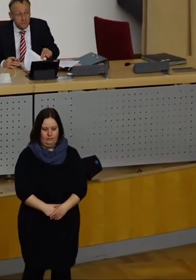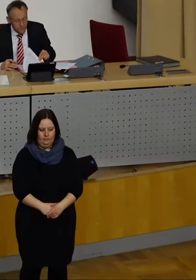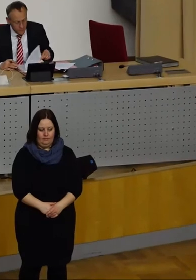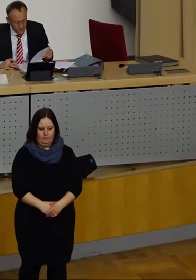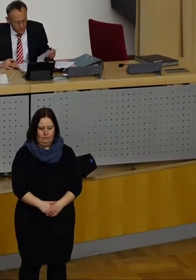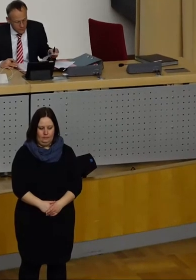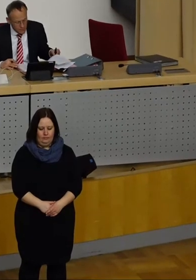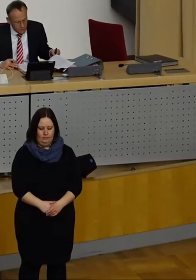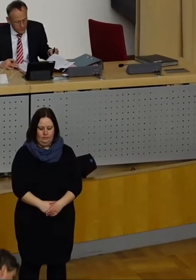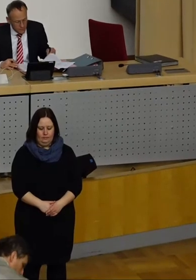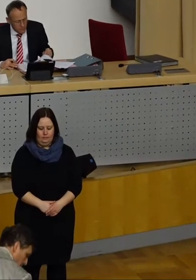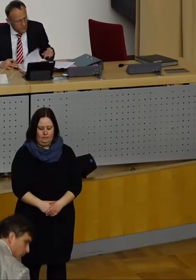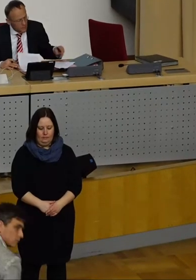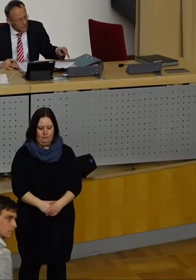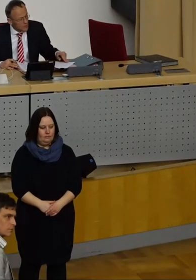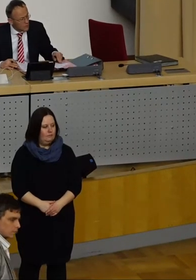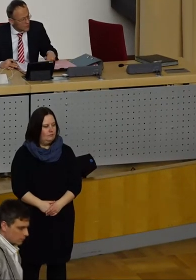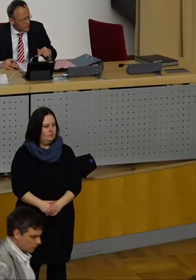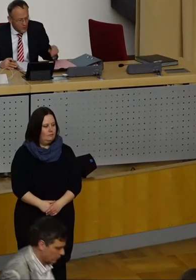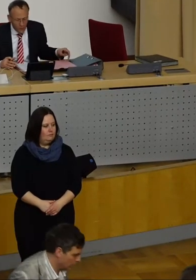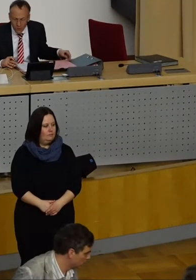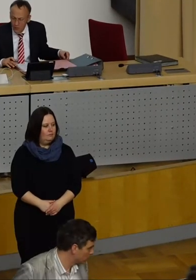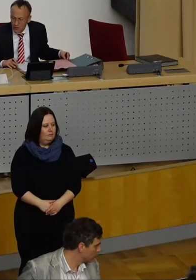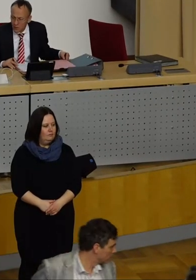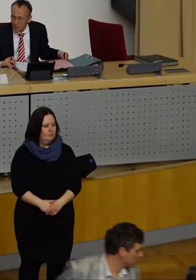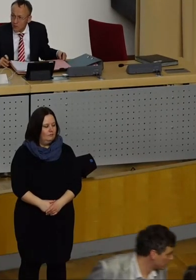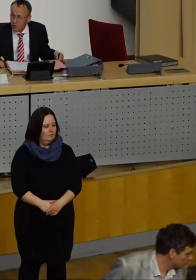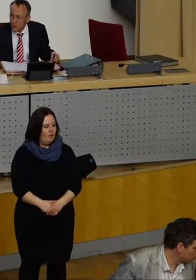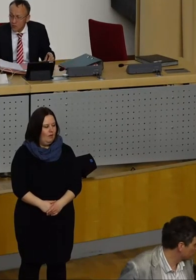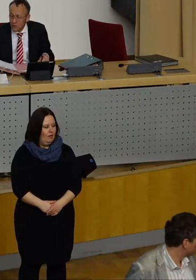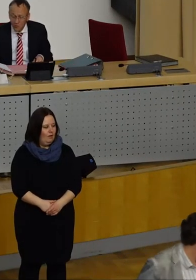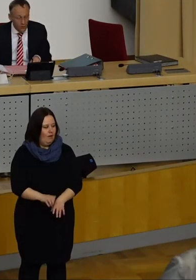Wir steigen ein in die Fraktionsrunde, FDP-Fraktion, Herr Haase.